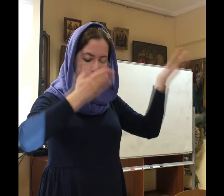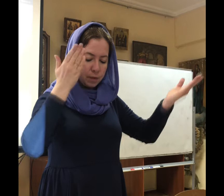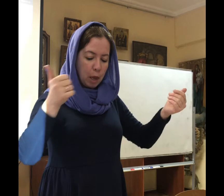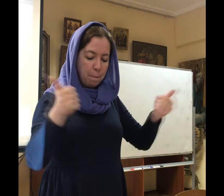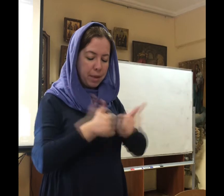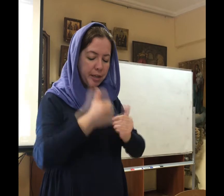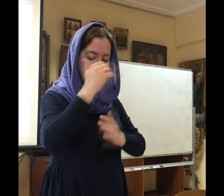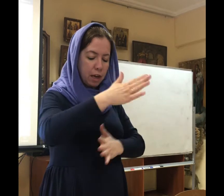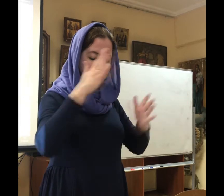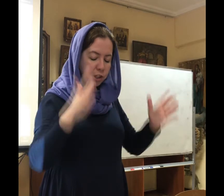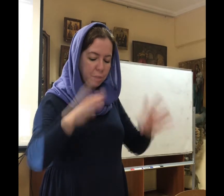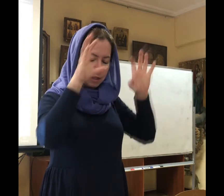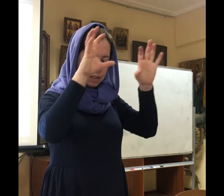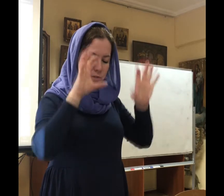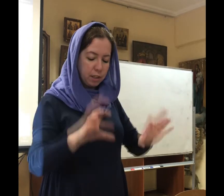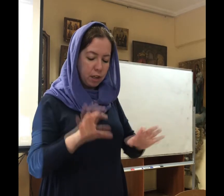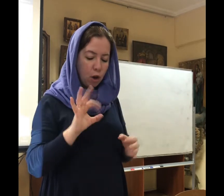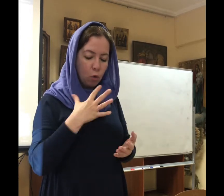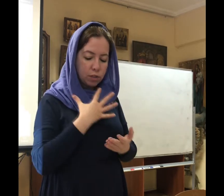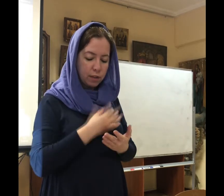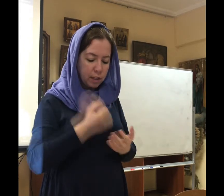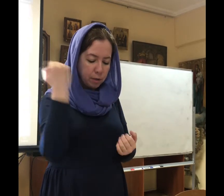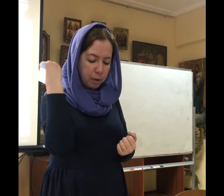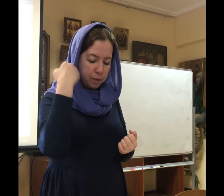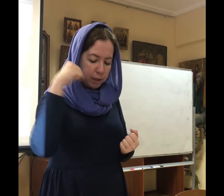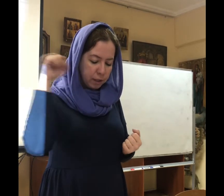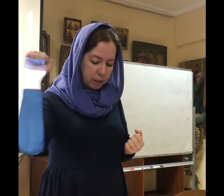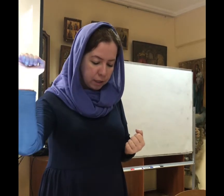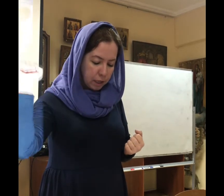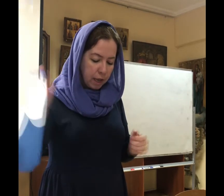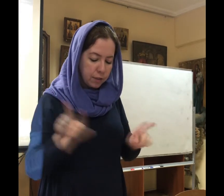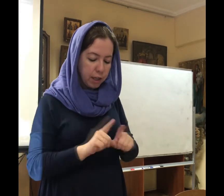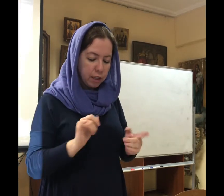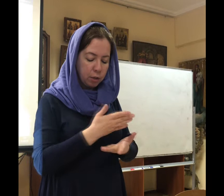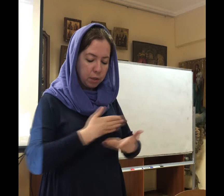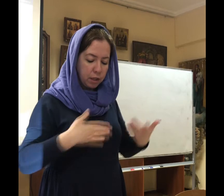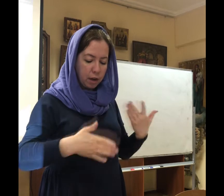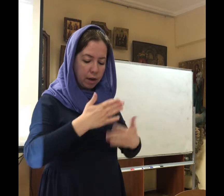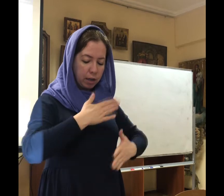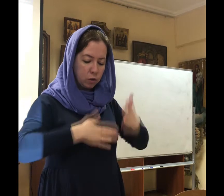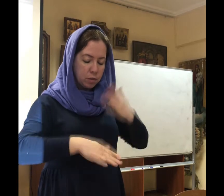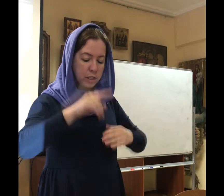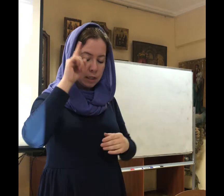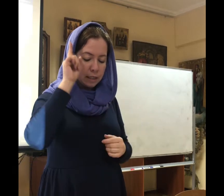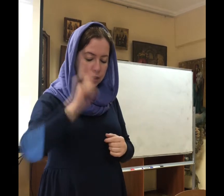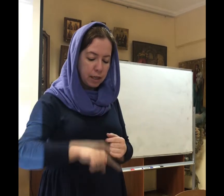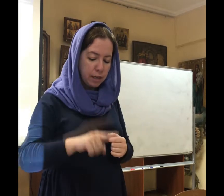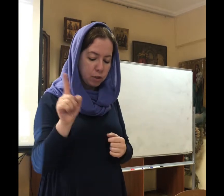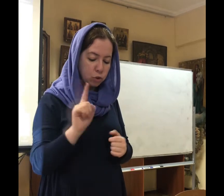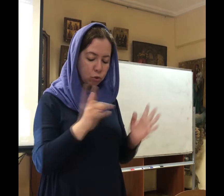Перед Ковчегом Ковчегом Завета о своих победах, так и мы радуемся, зная, что